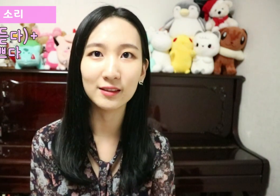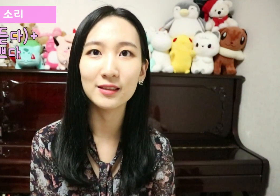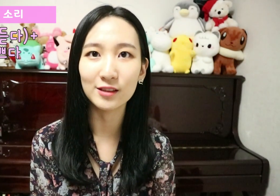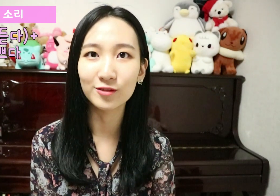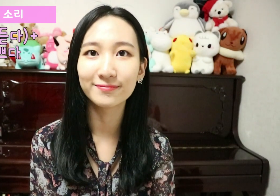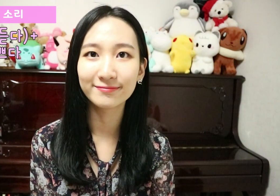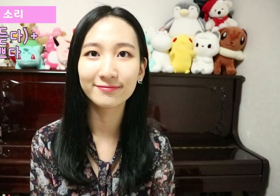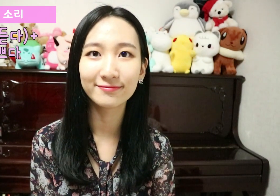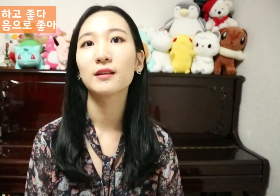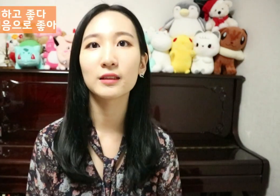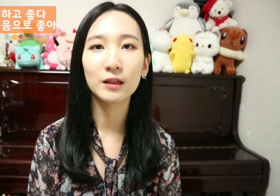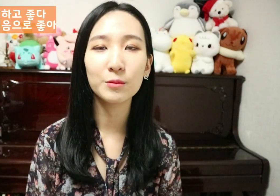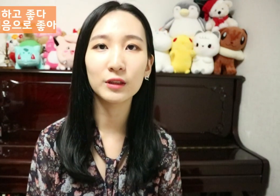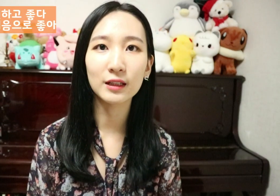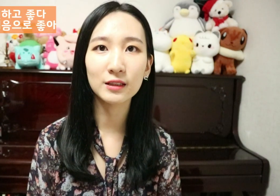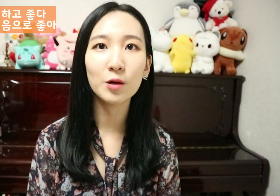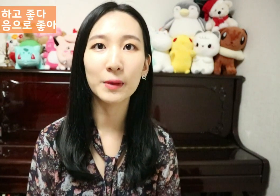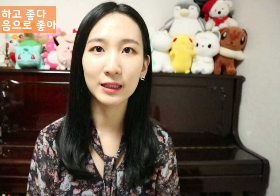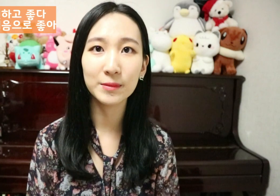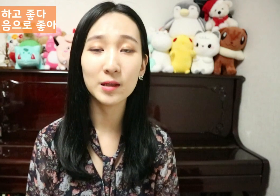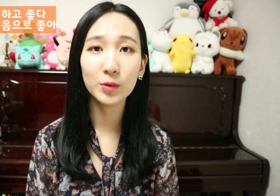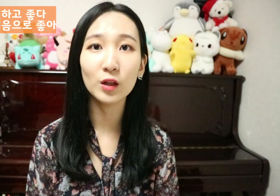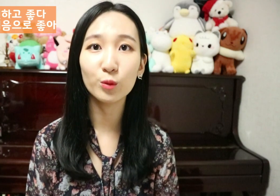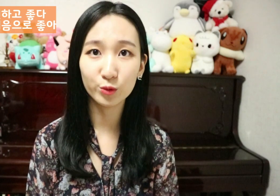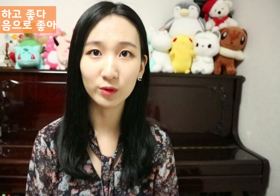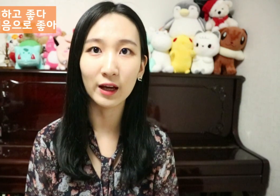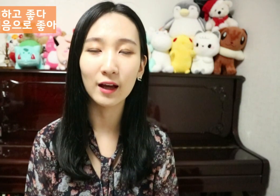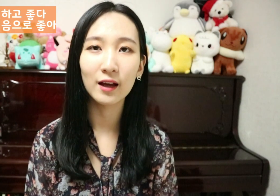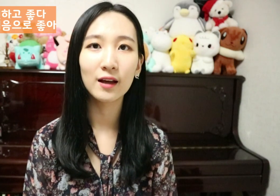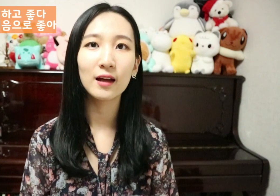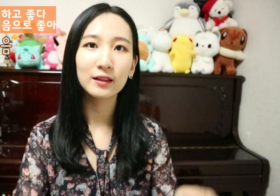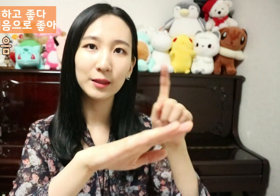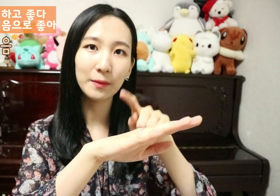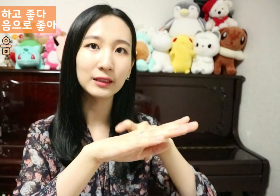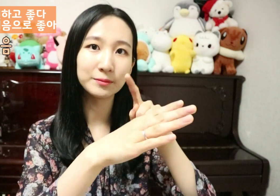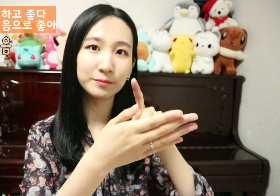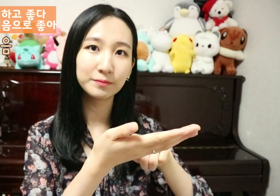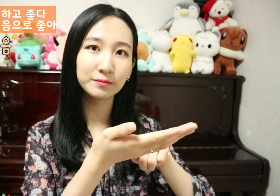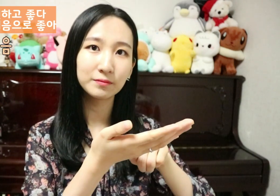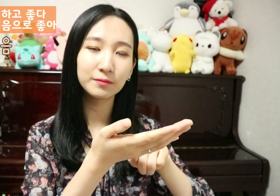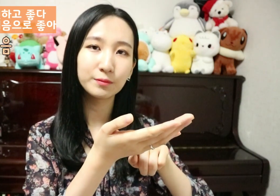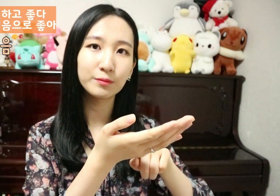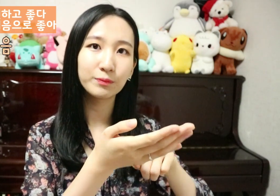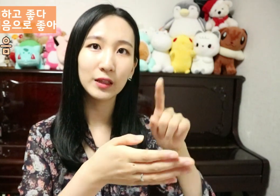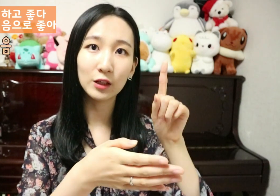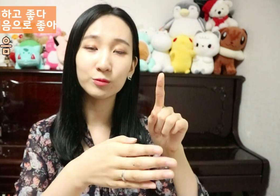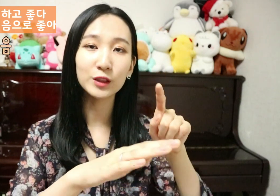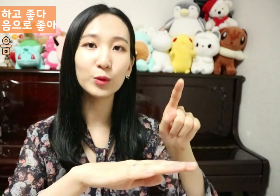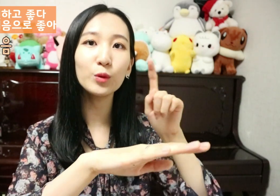뜻이죠 그 다음 할머니께서 마음이 편하고 좋다 마음 검지로